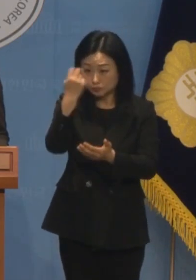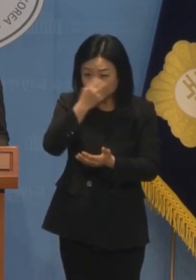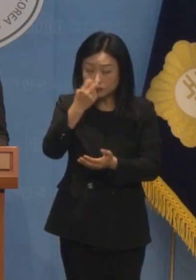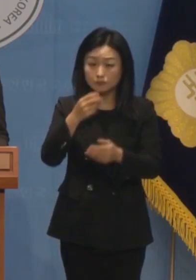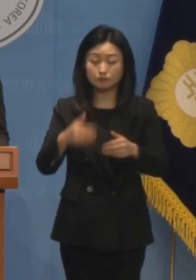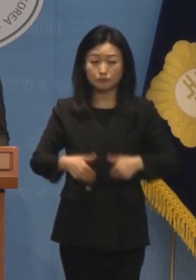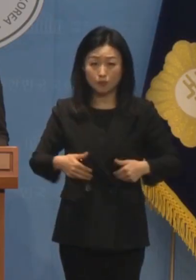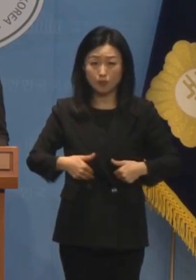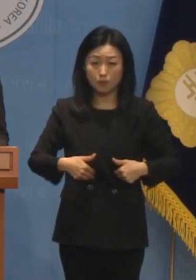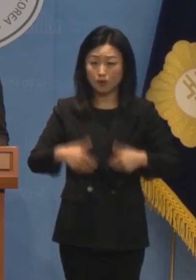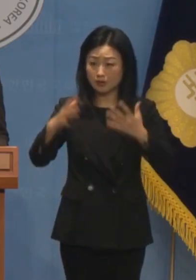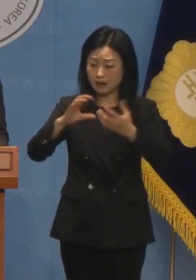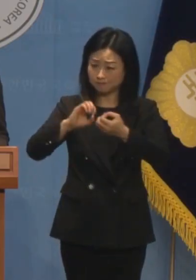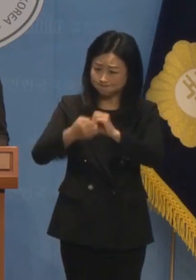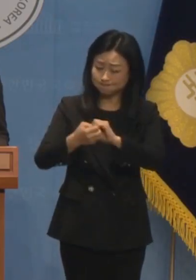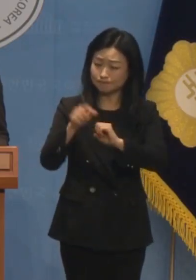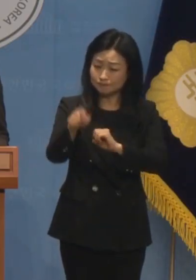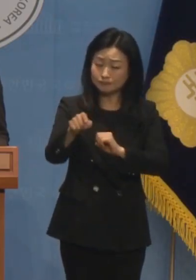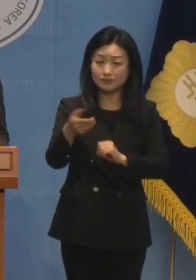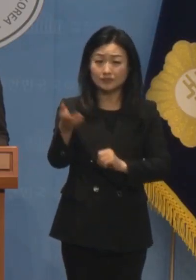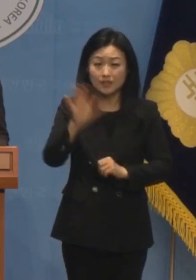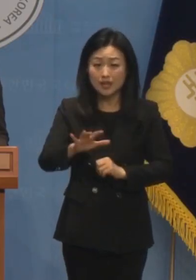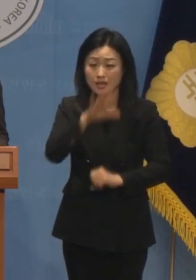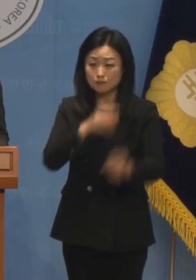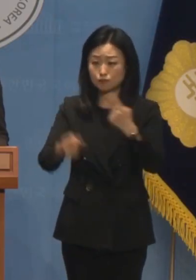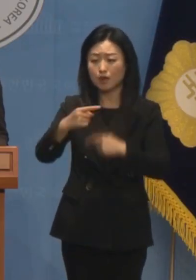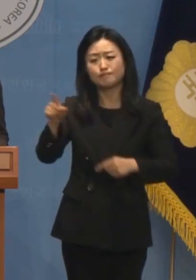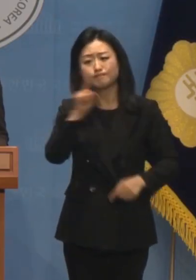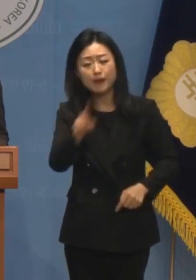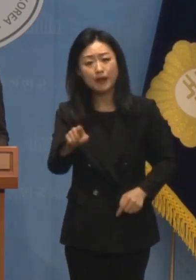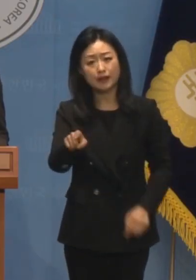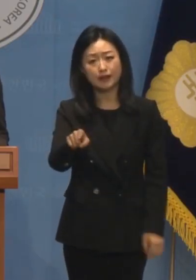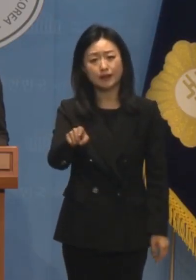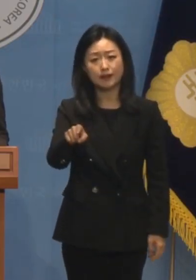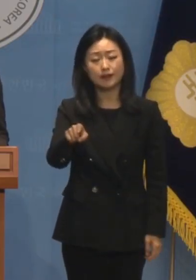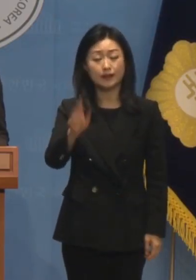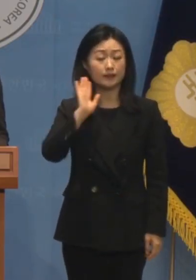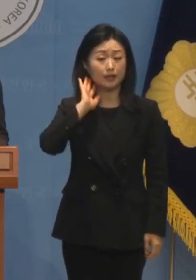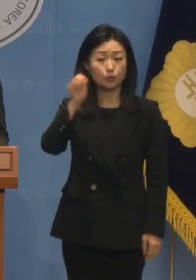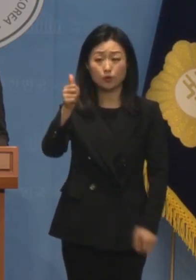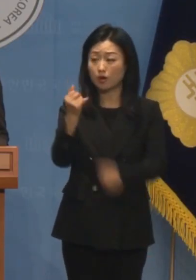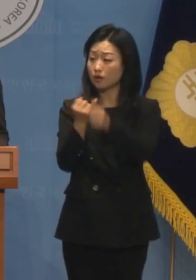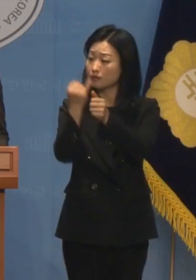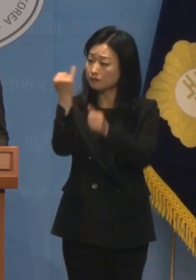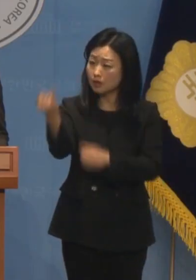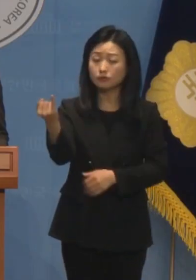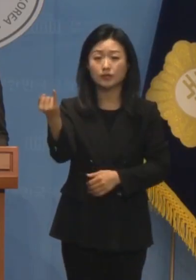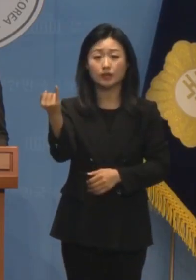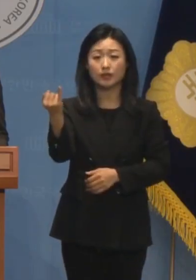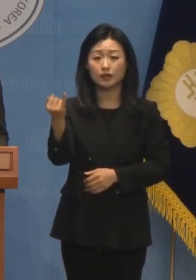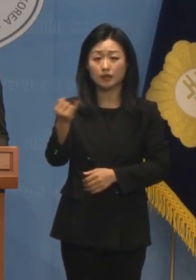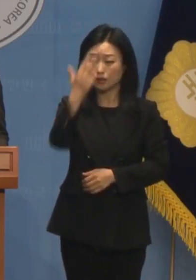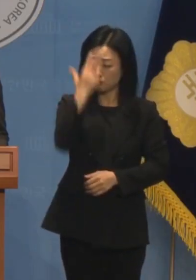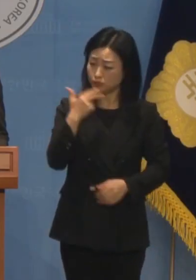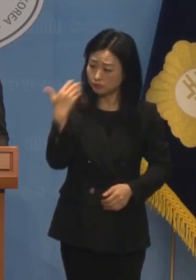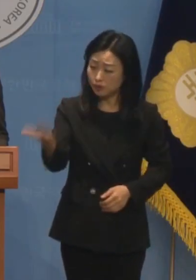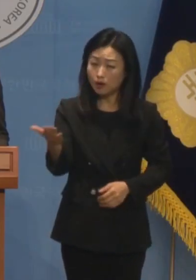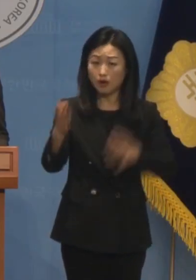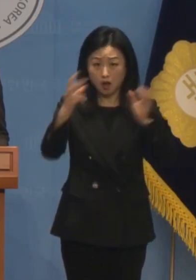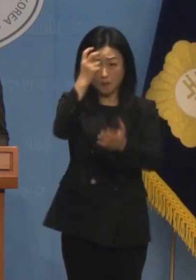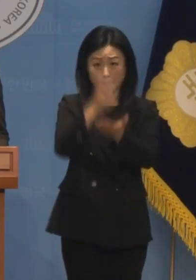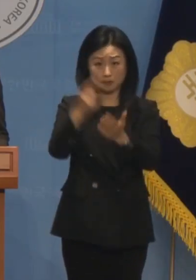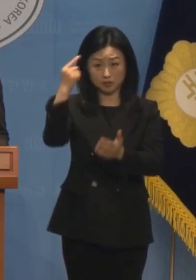농락하고서 무엇을 잘했다고 큰소리입니까? 대통령 배우자에게 면죄부를 주는 게 헌법